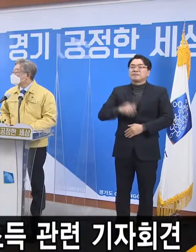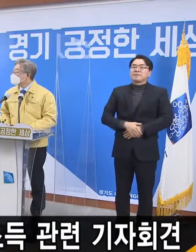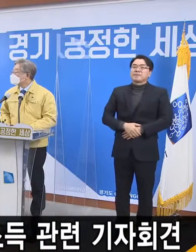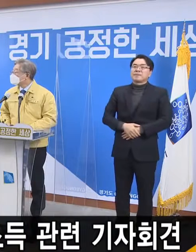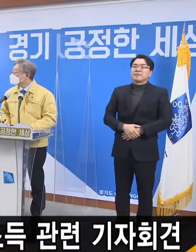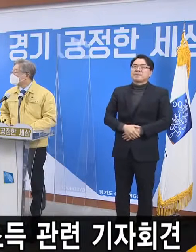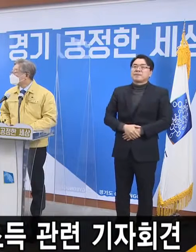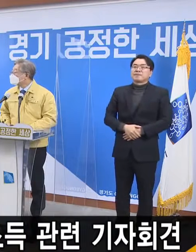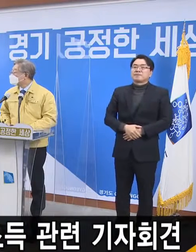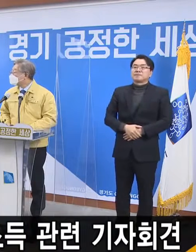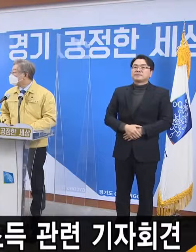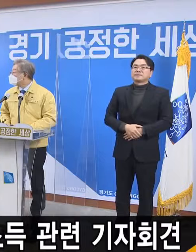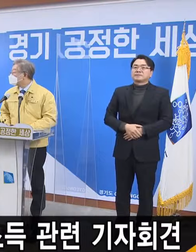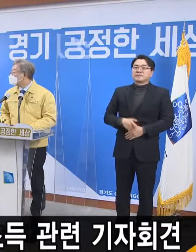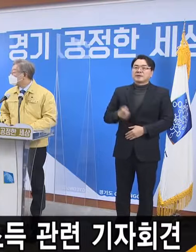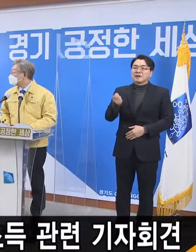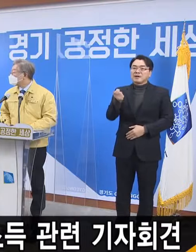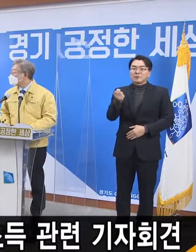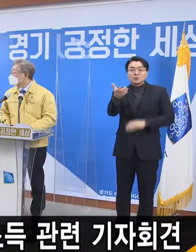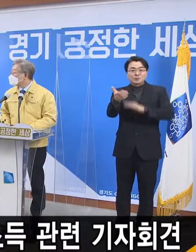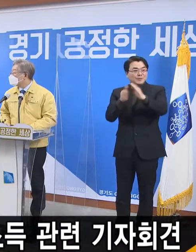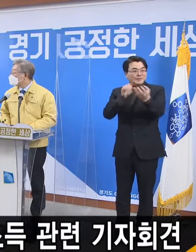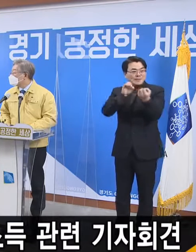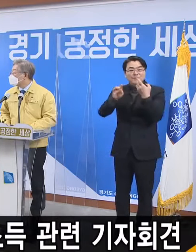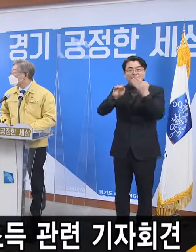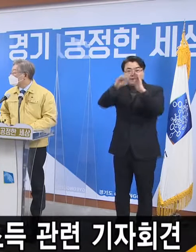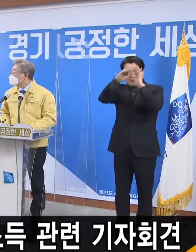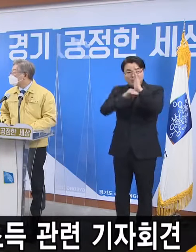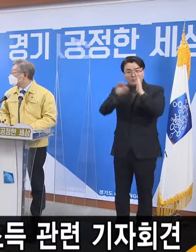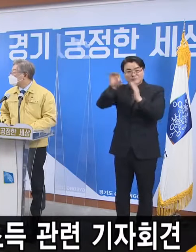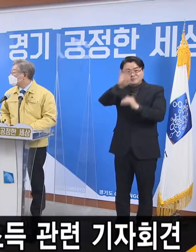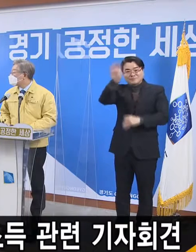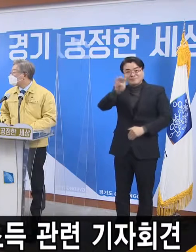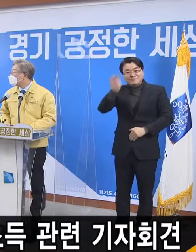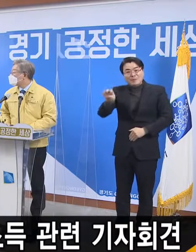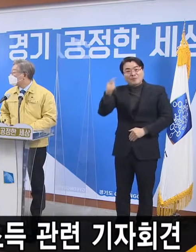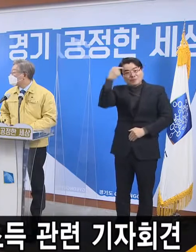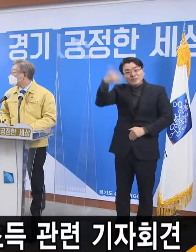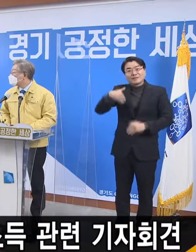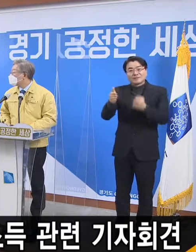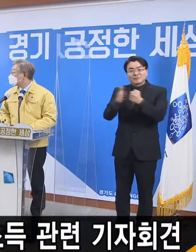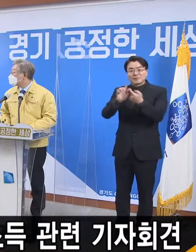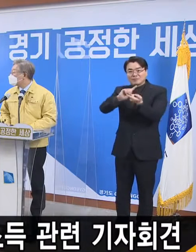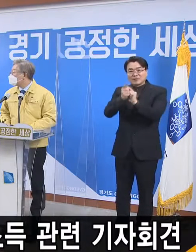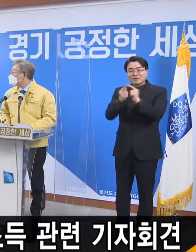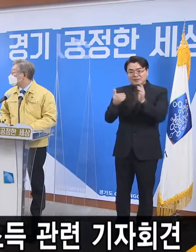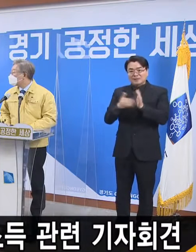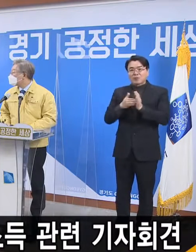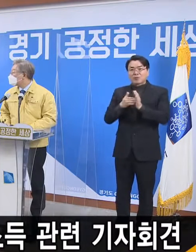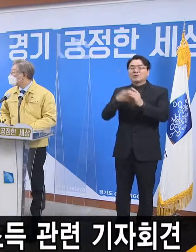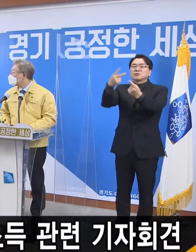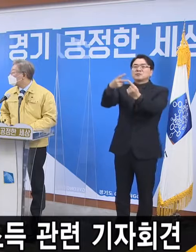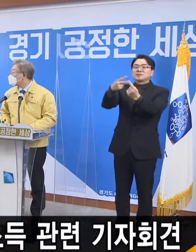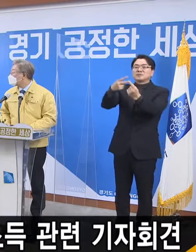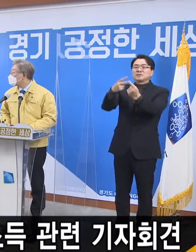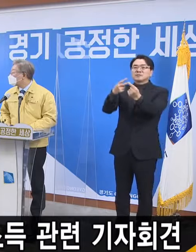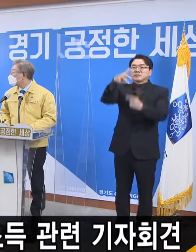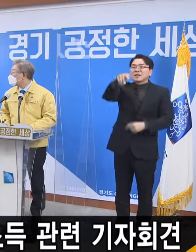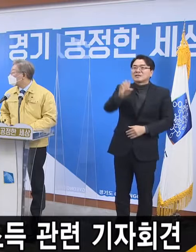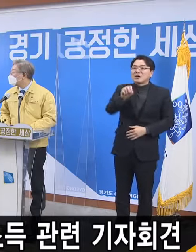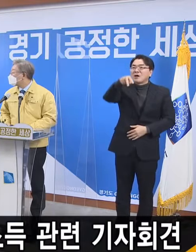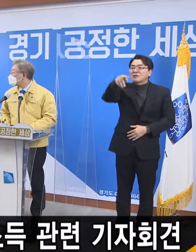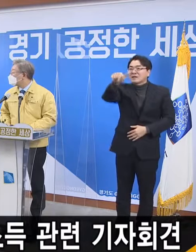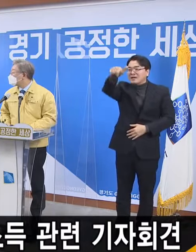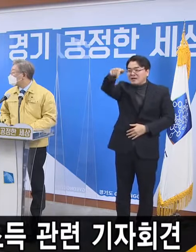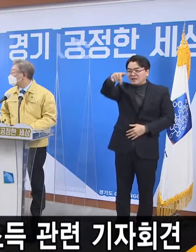질문은 앞에서 답변하신 내용과 같은 사항으로 대신하겠습니다. 두 번째 내용은 정세균 총리도